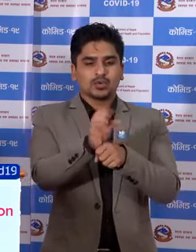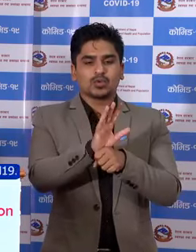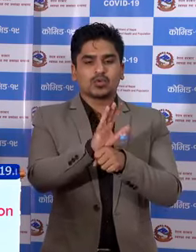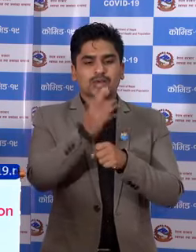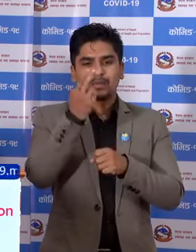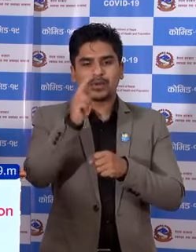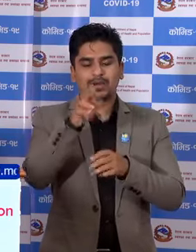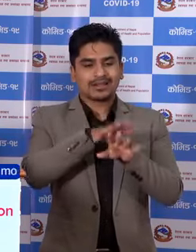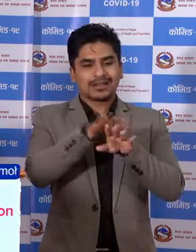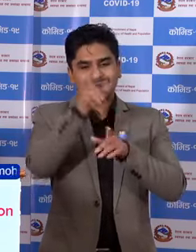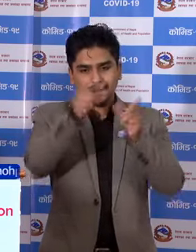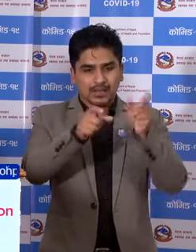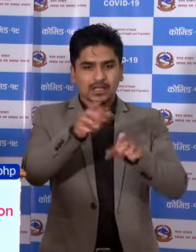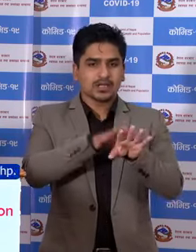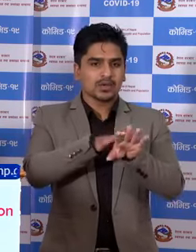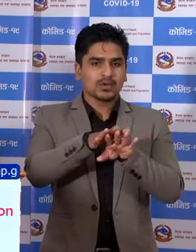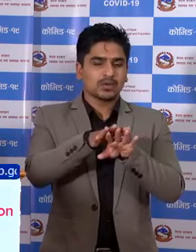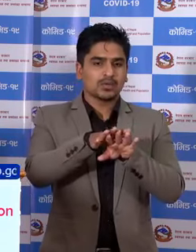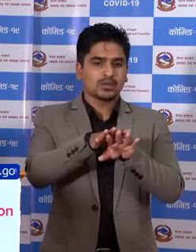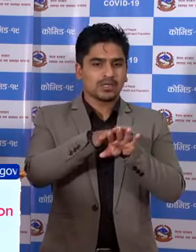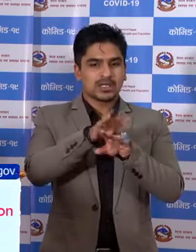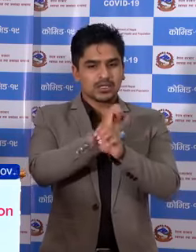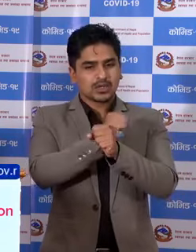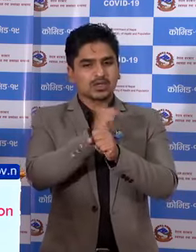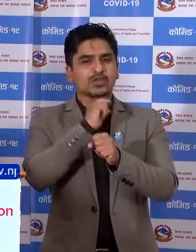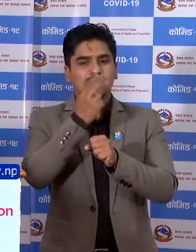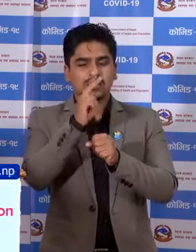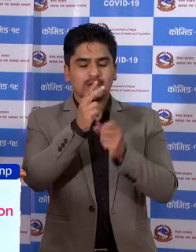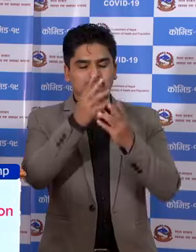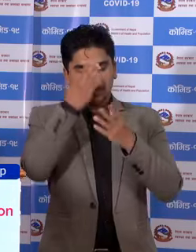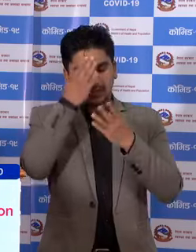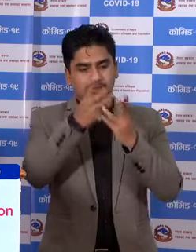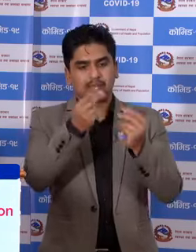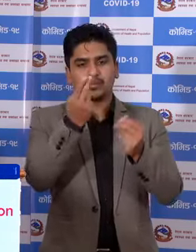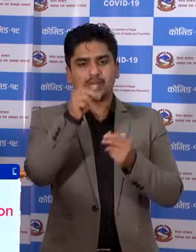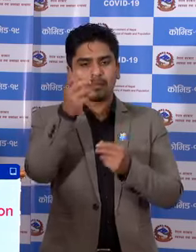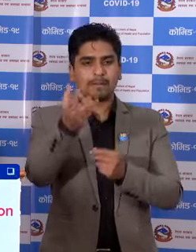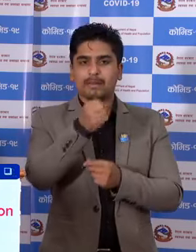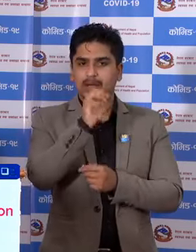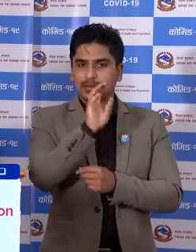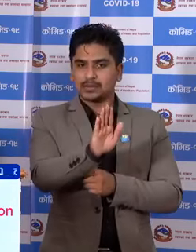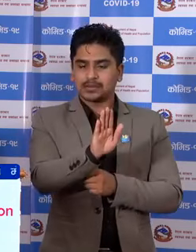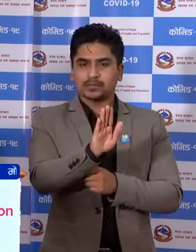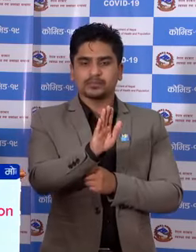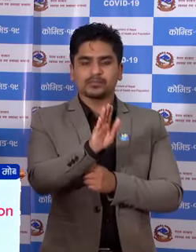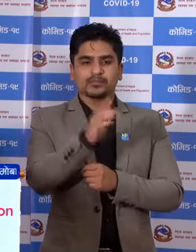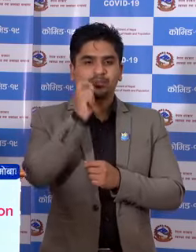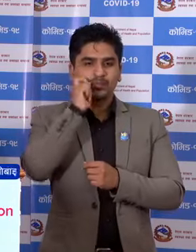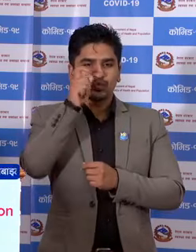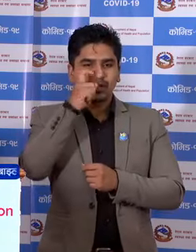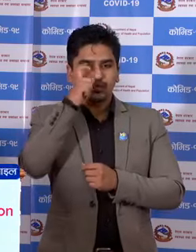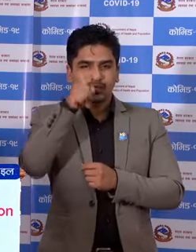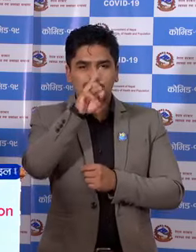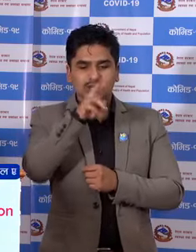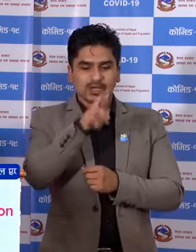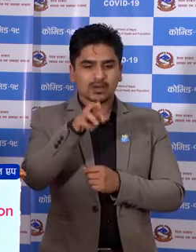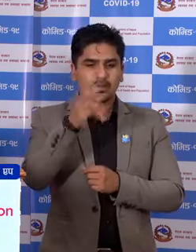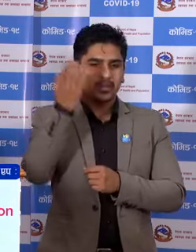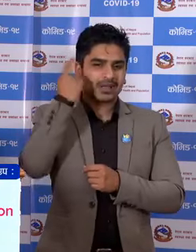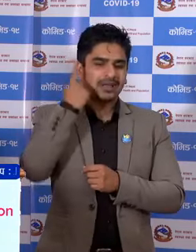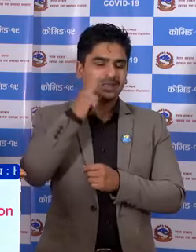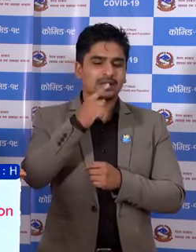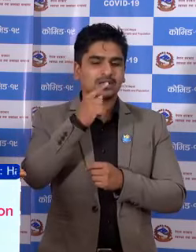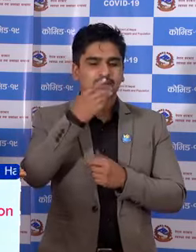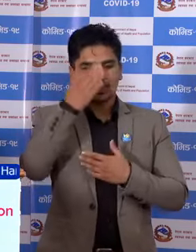लागे का देराई भैक्ति अरू देराई जाटील नंवाई केना निका भाय को पाये येको छा बुडाबुडी रपईले देखी